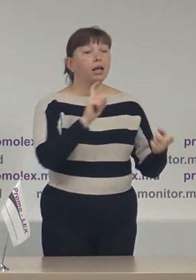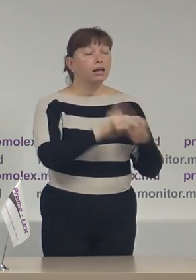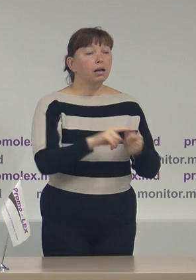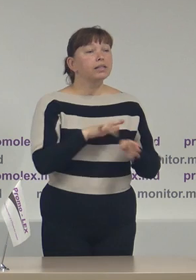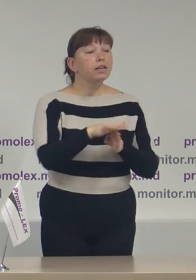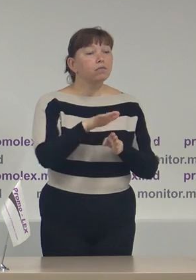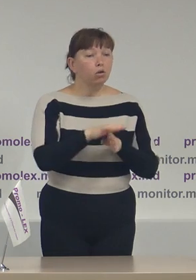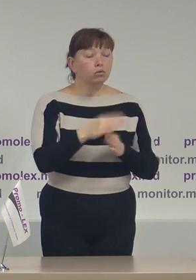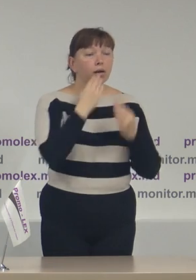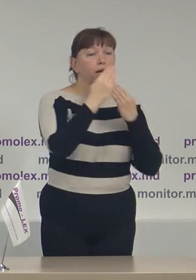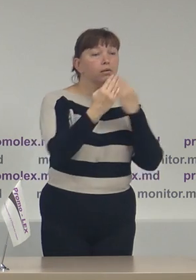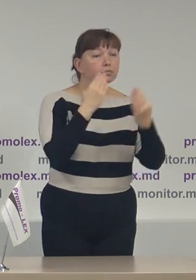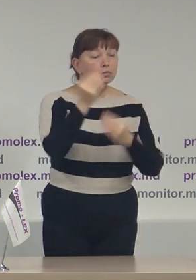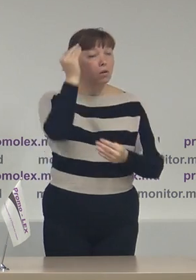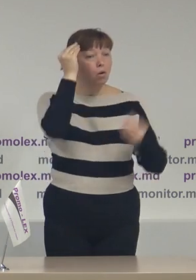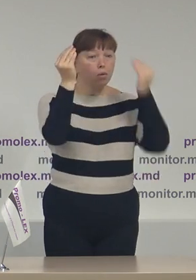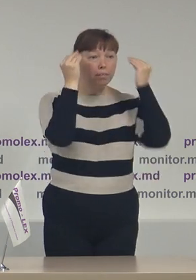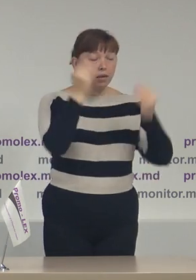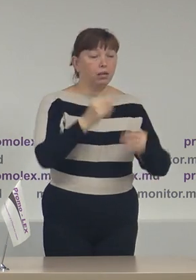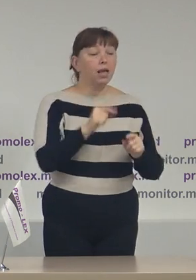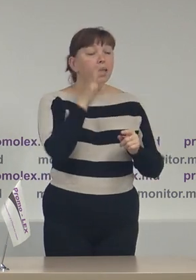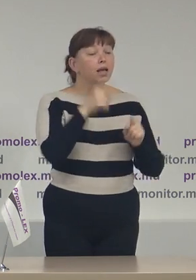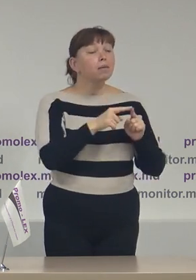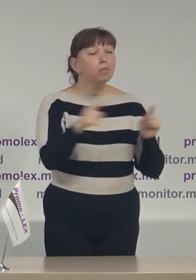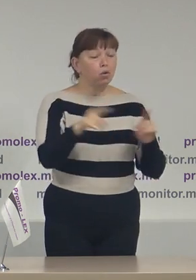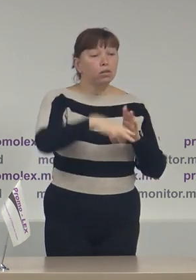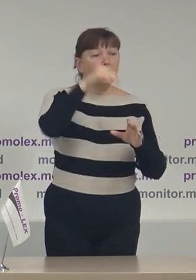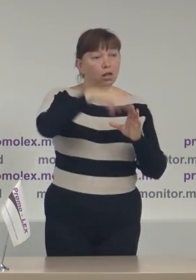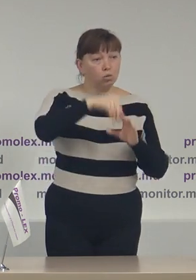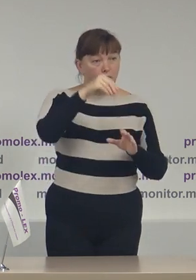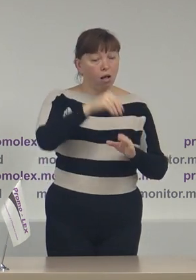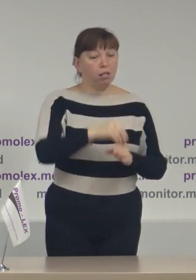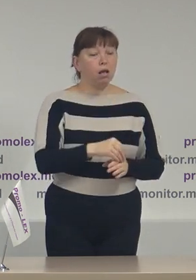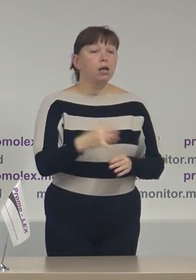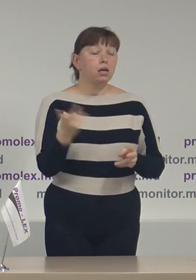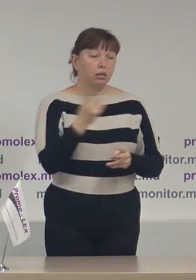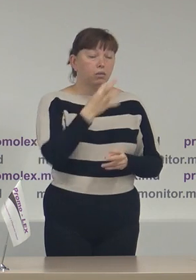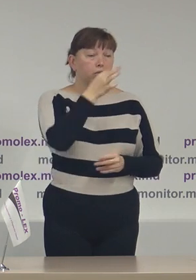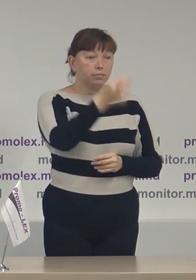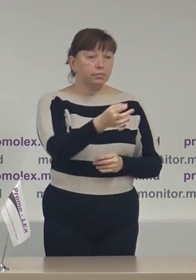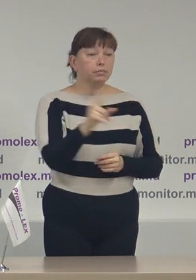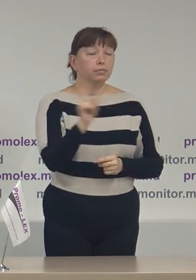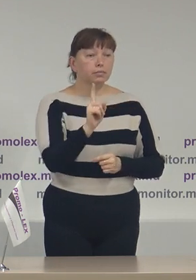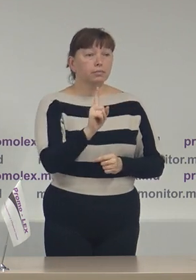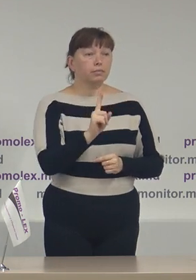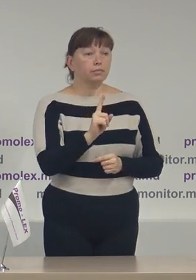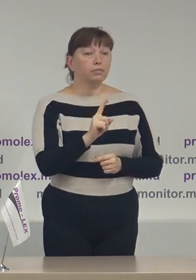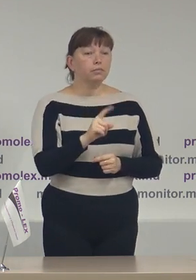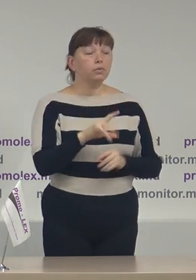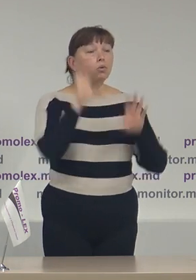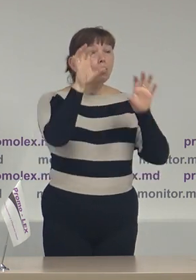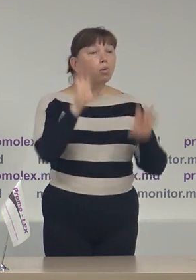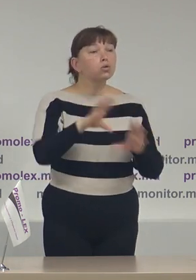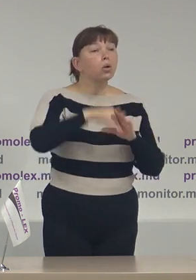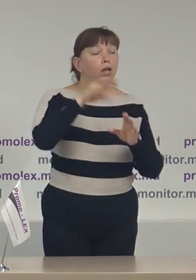efectuarea sondajelor de opinie în perioada electorală, trebuie să atragem atenție că codul